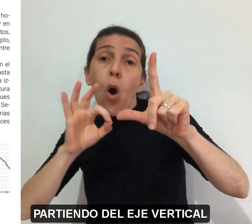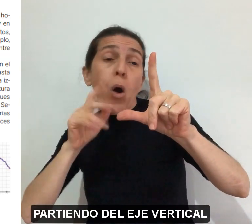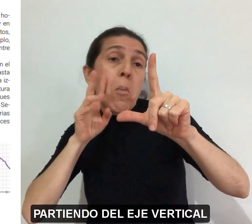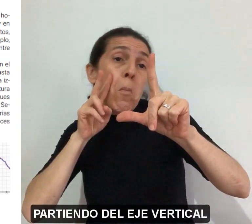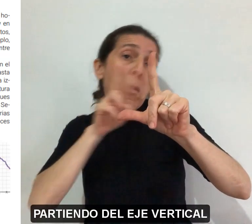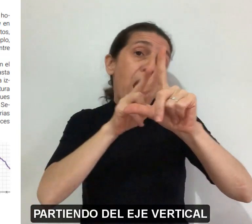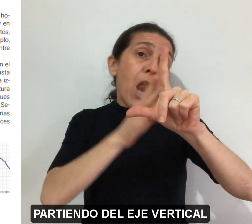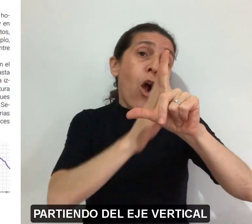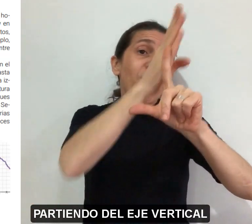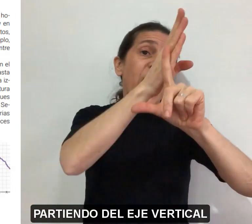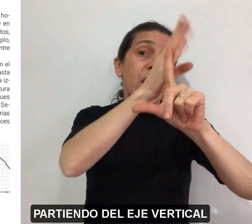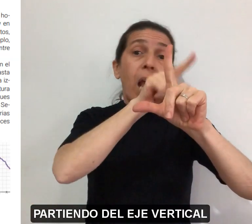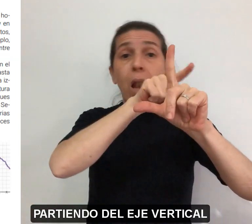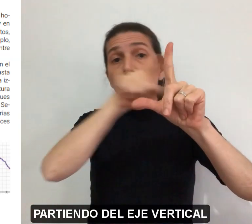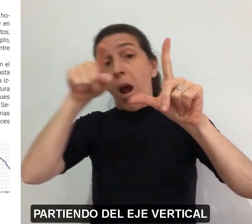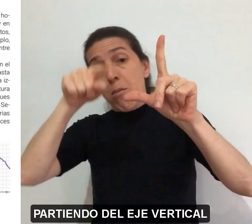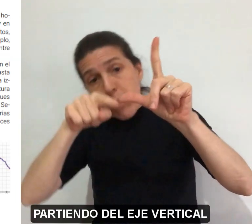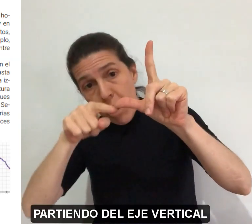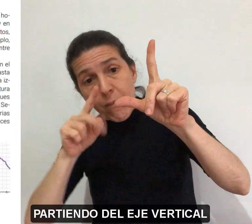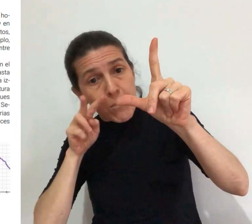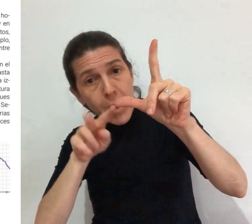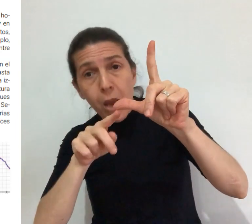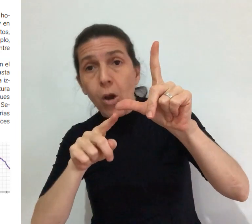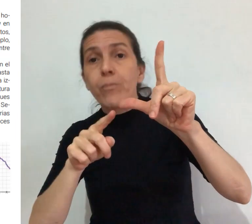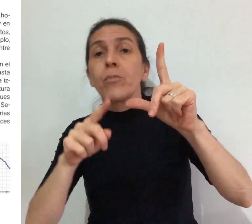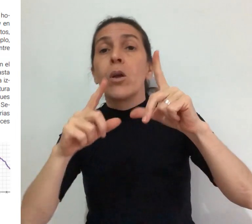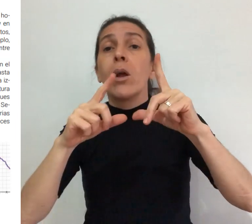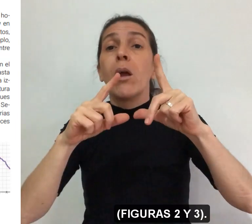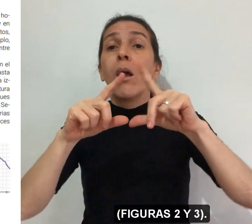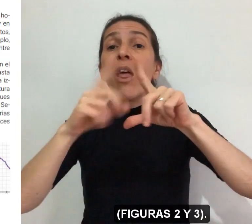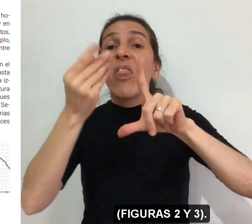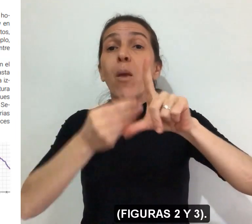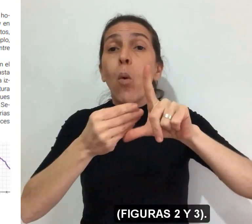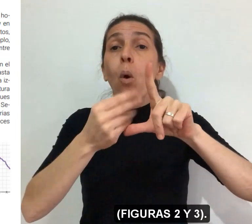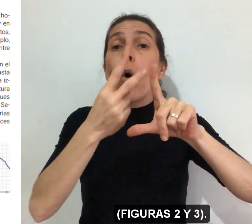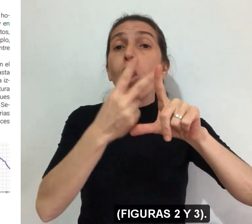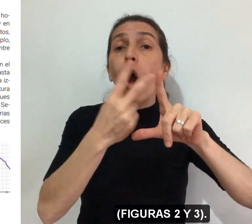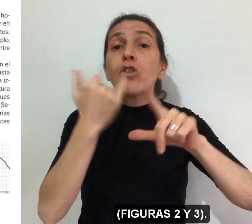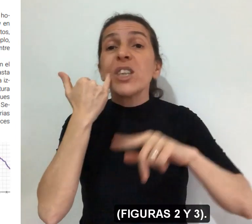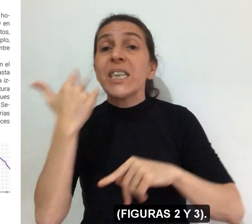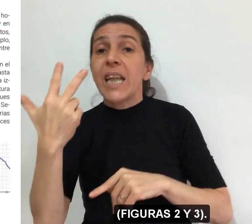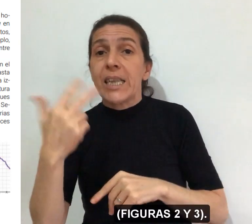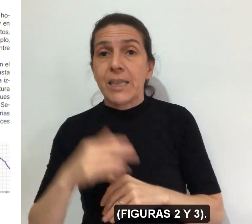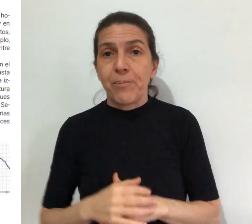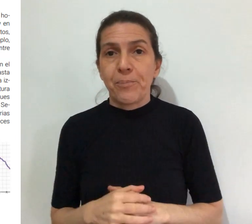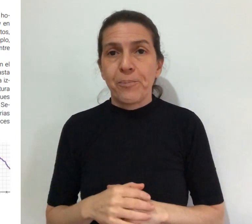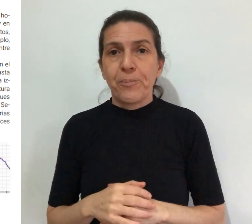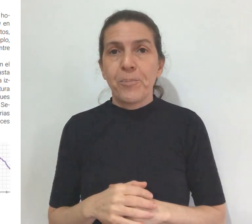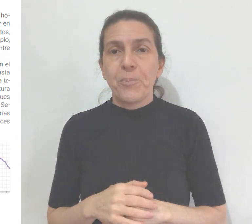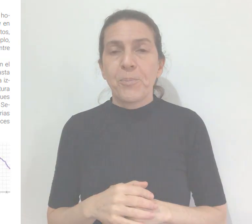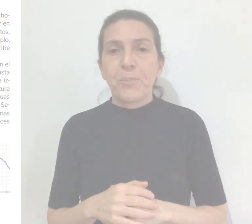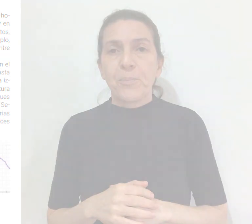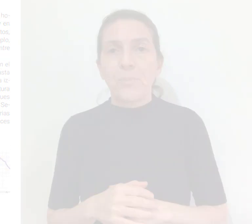partiendo del eje vertical. Figura 2 y 3